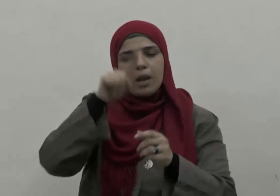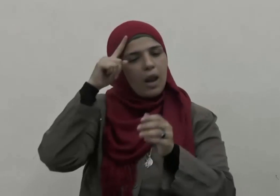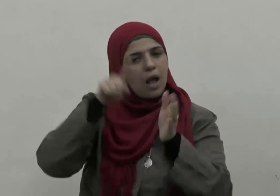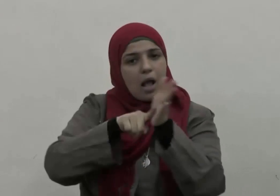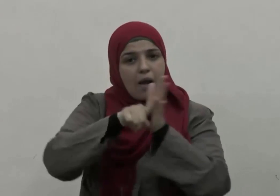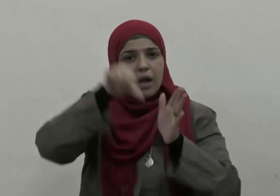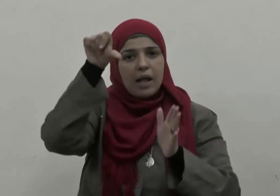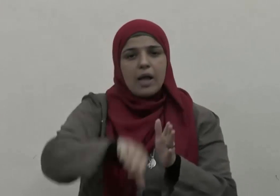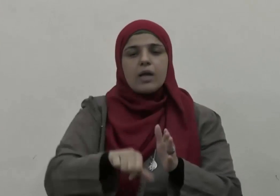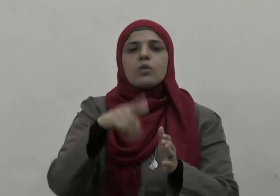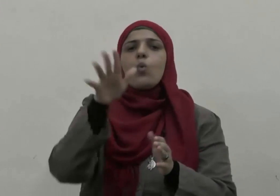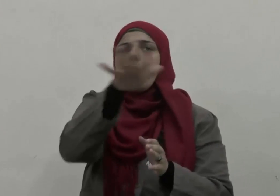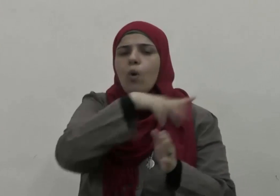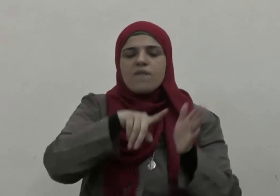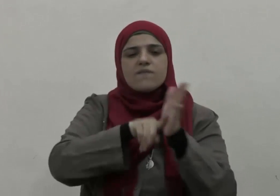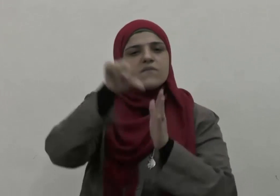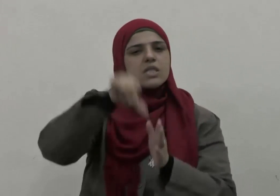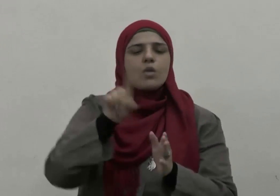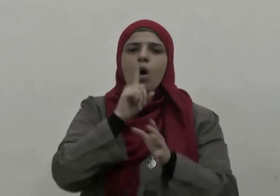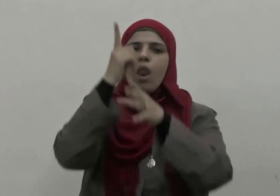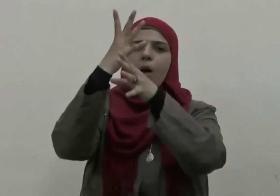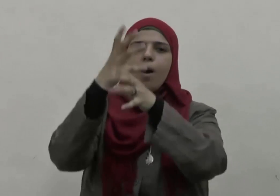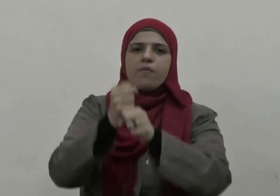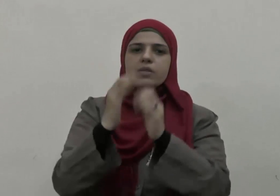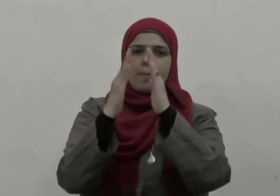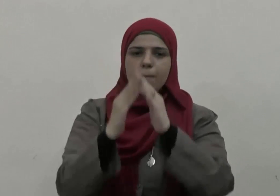كيد الكائدين وفساد المفسدين